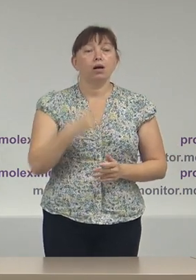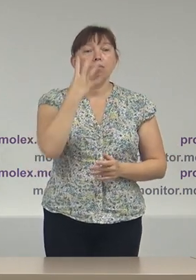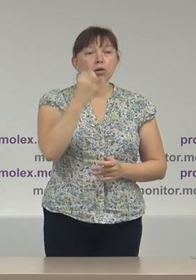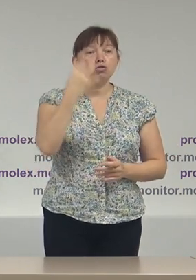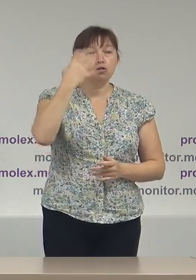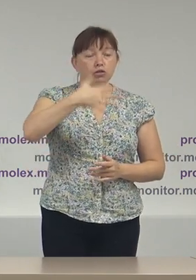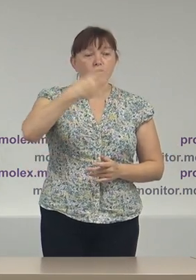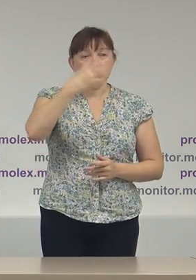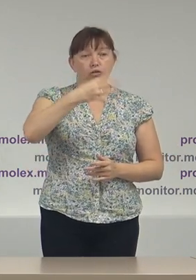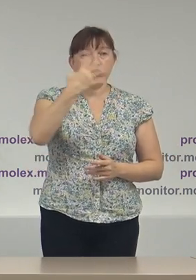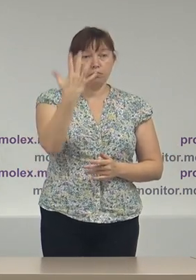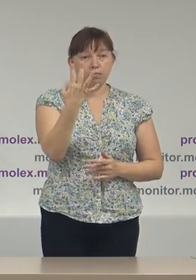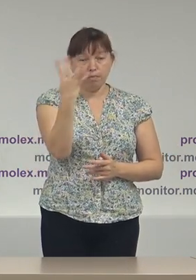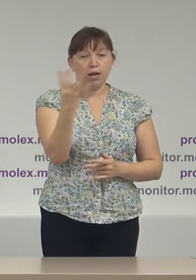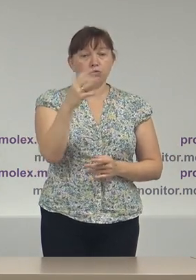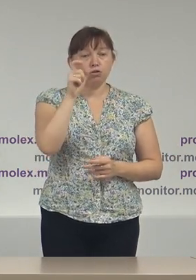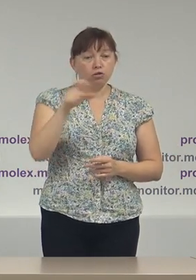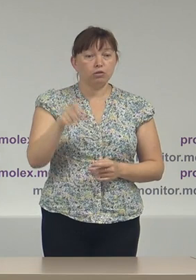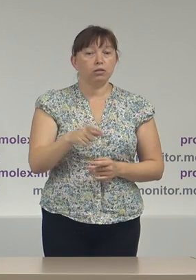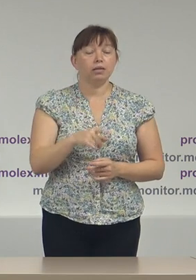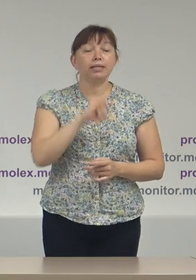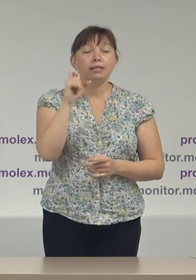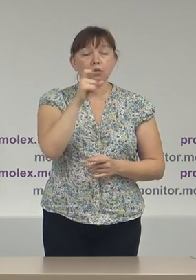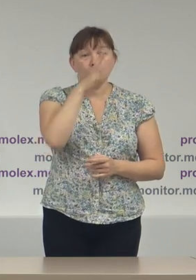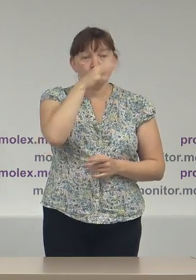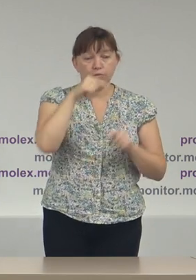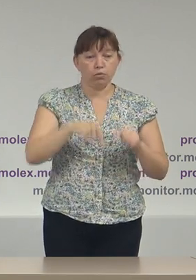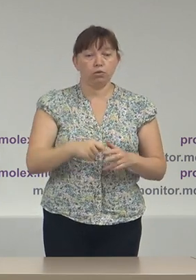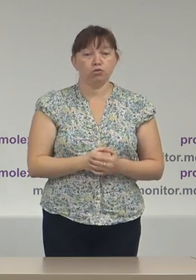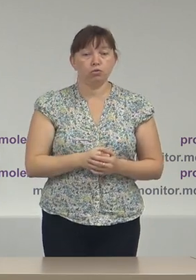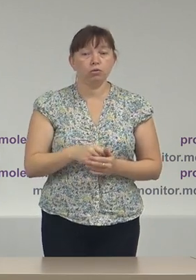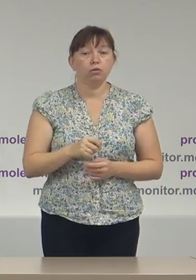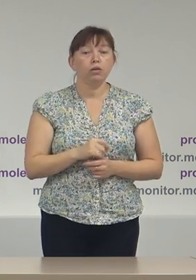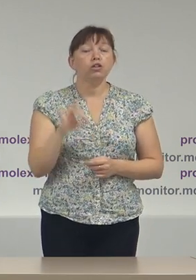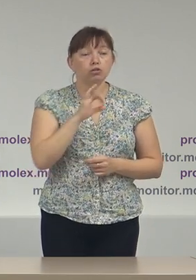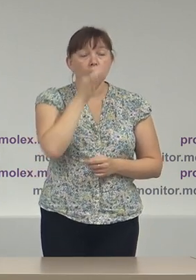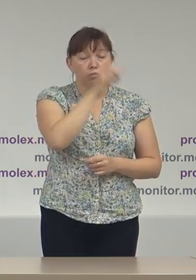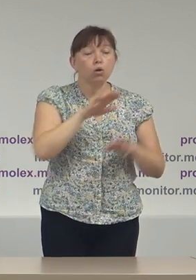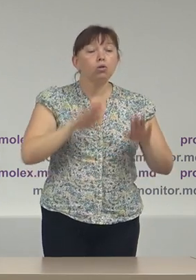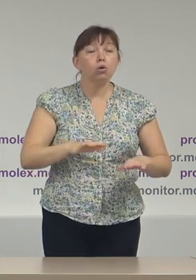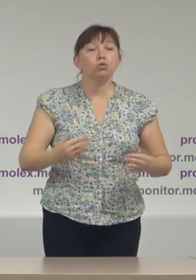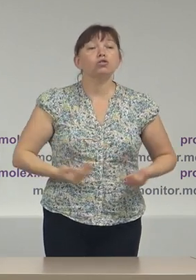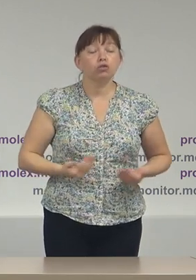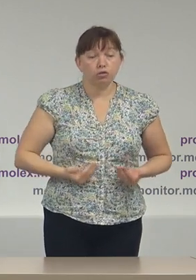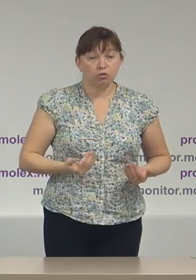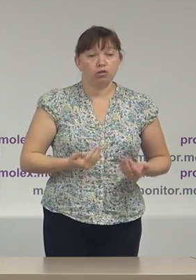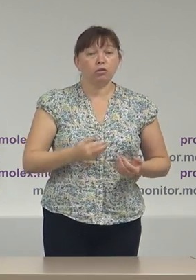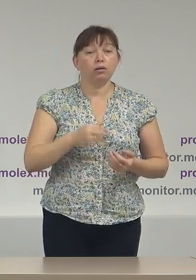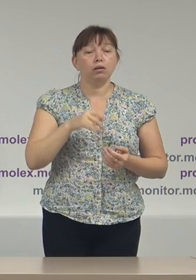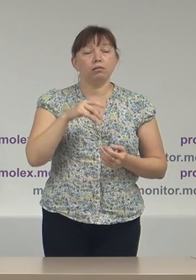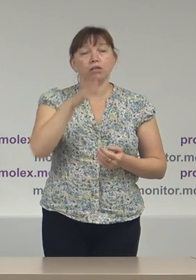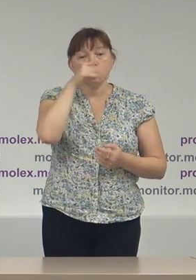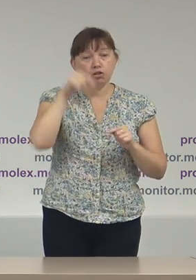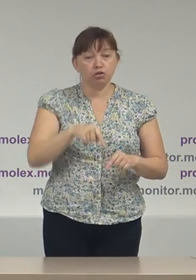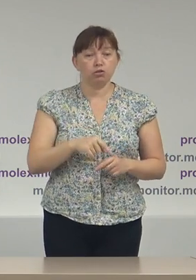454 de cetățieni sunt din municipiul Chișinău și au declarat locul de ședere în municipiul Chișinău. Și, încă o